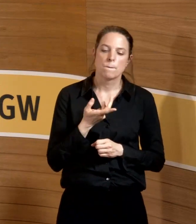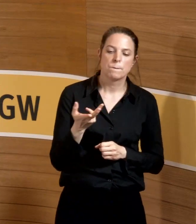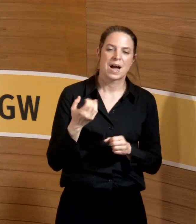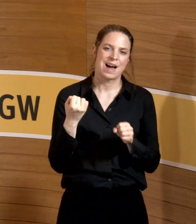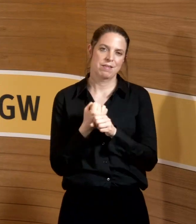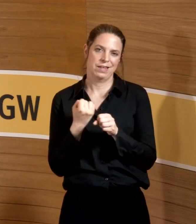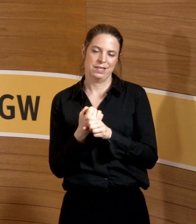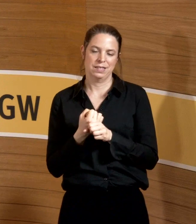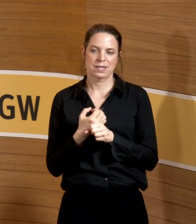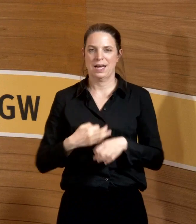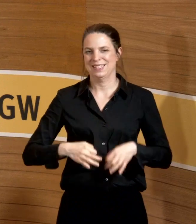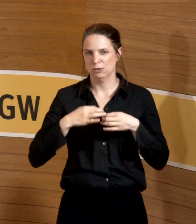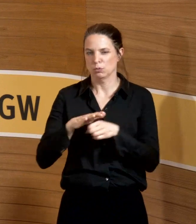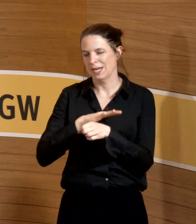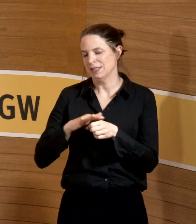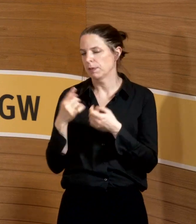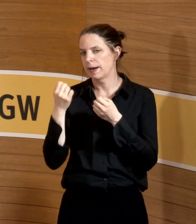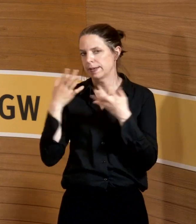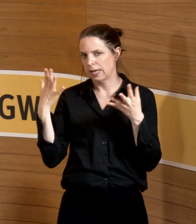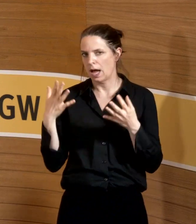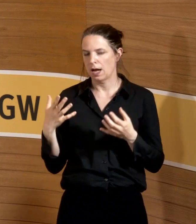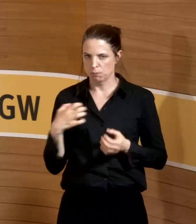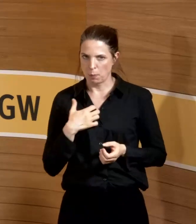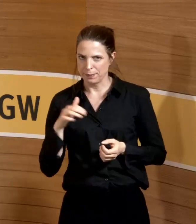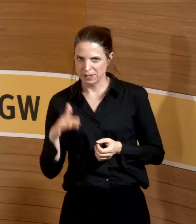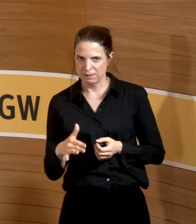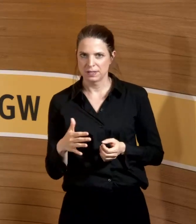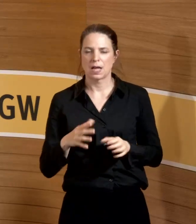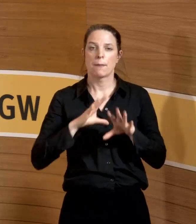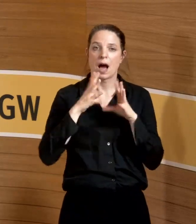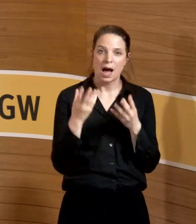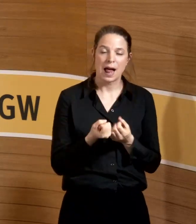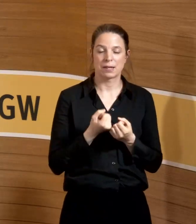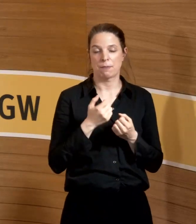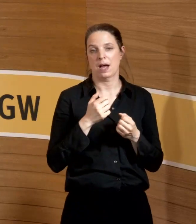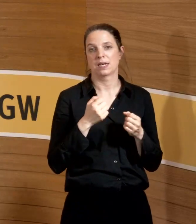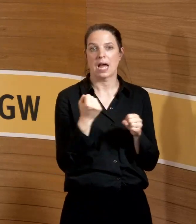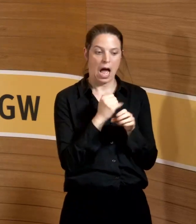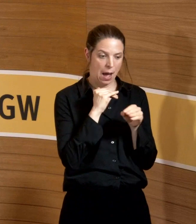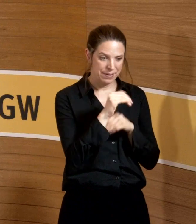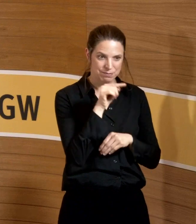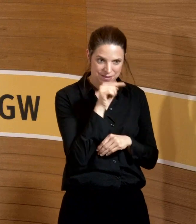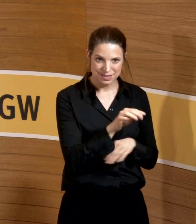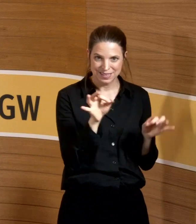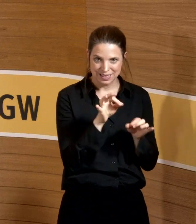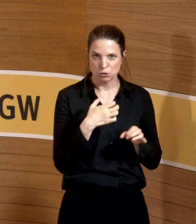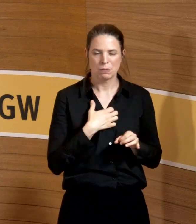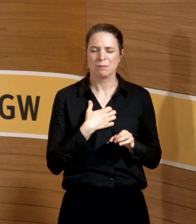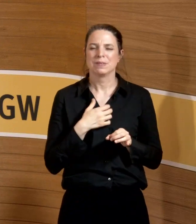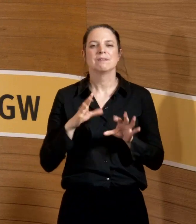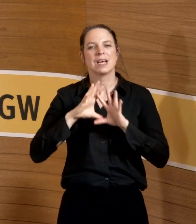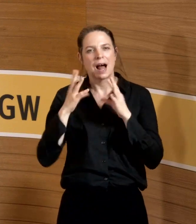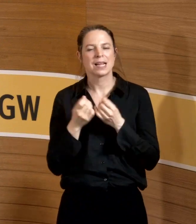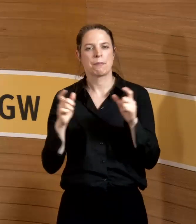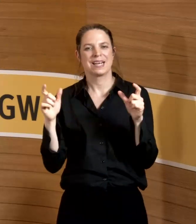im Gesundheitswesen mal abgesehen, kein Problem des Arbeitsplatzes, sondern ein gesellschaftliches pandemisches Problem. Wir hatten überall